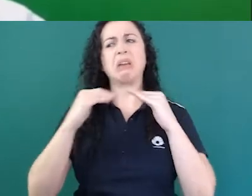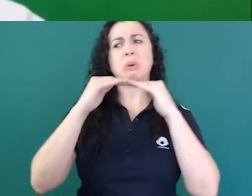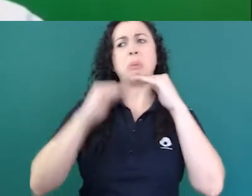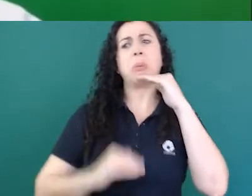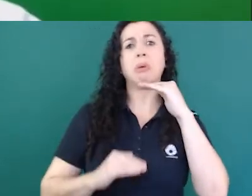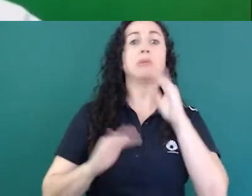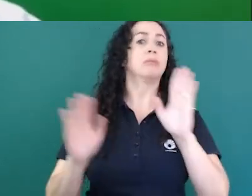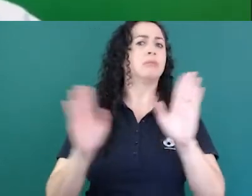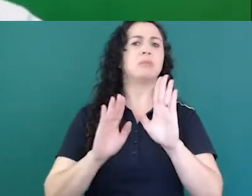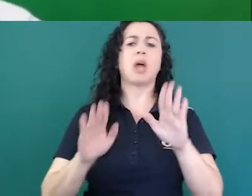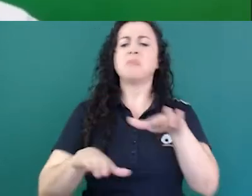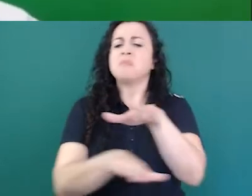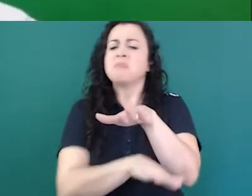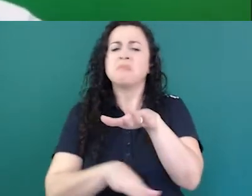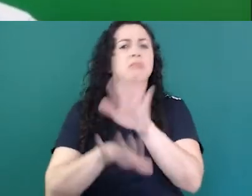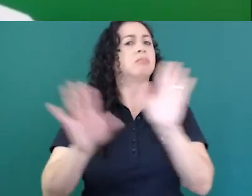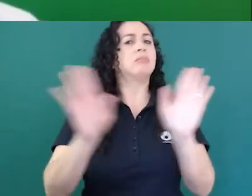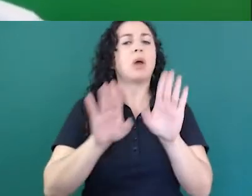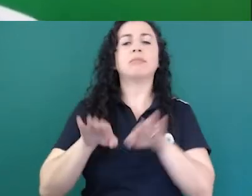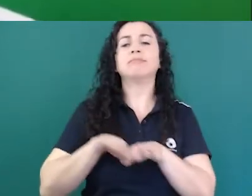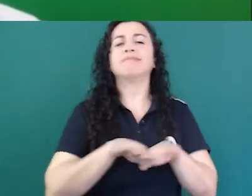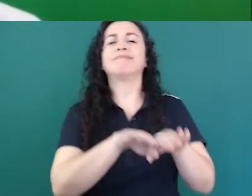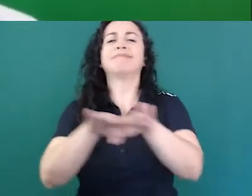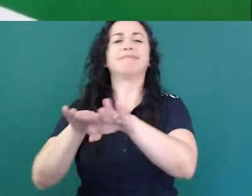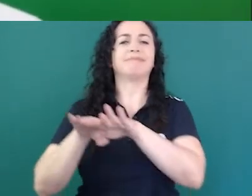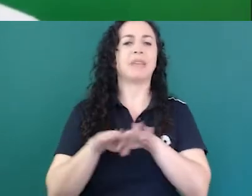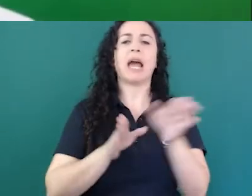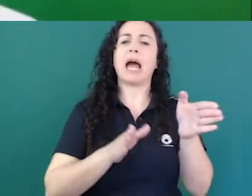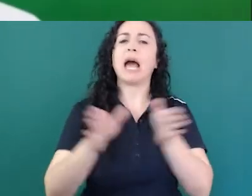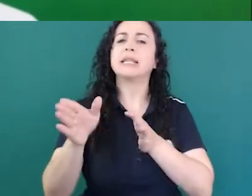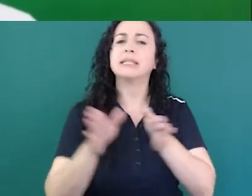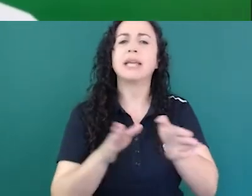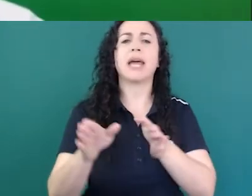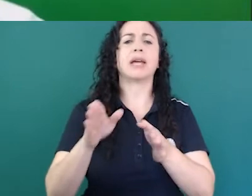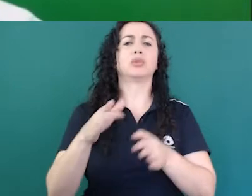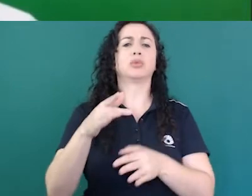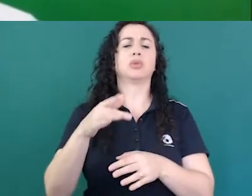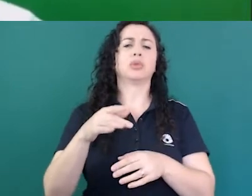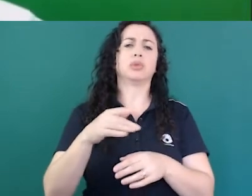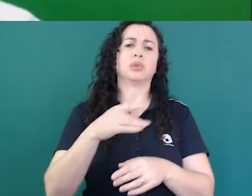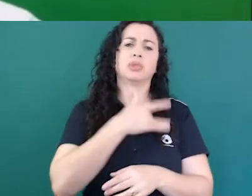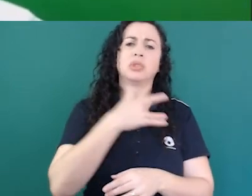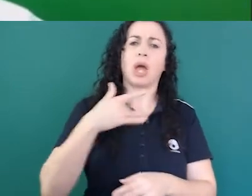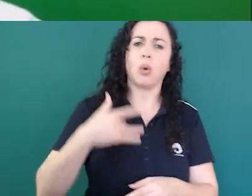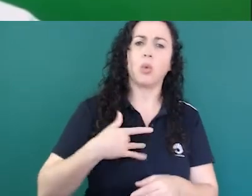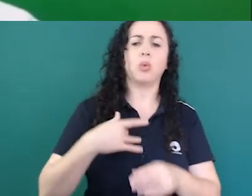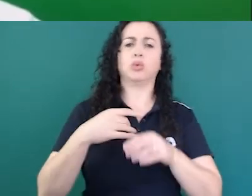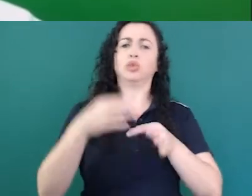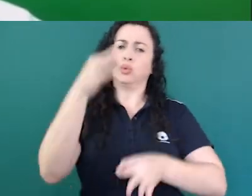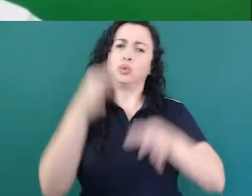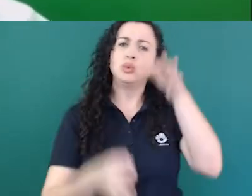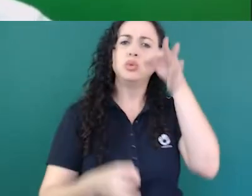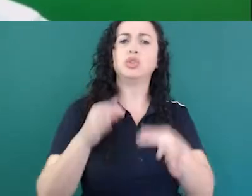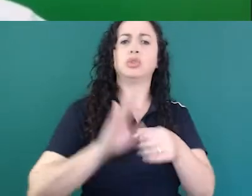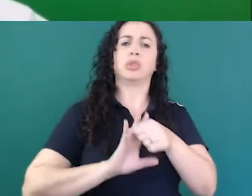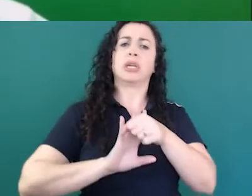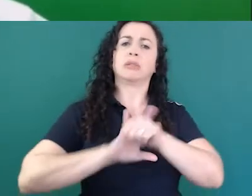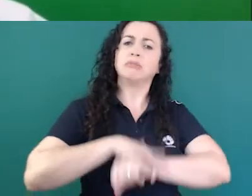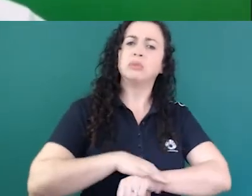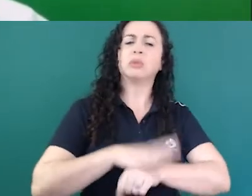a informação a justiça a saúde a educação isso cria tensões essas tensões às vezes explodem de alguma forma